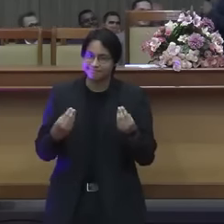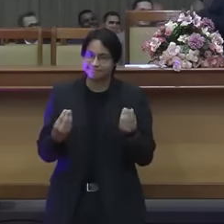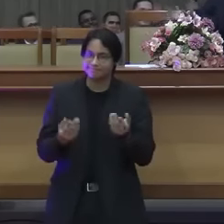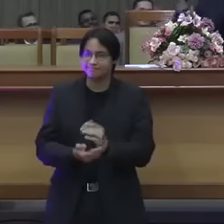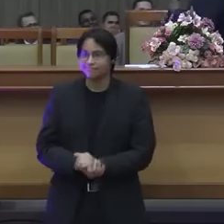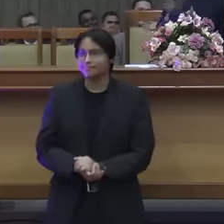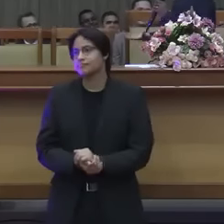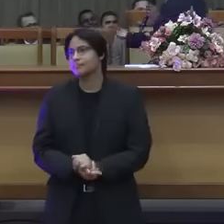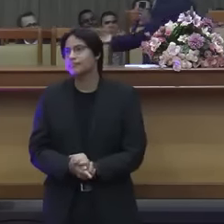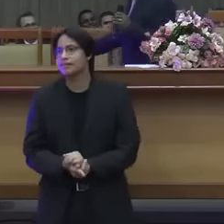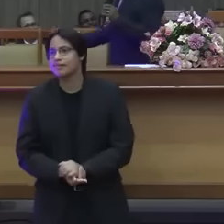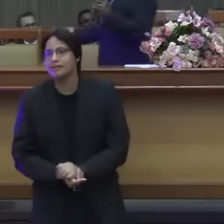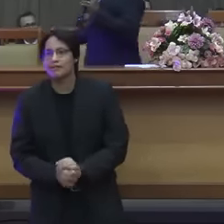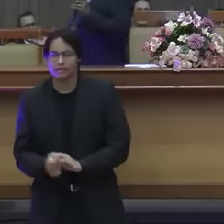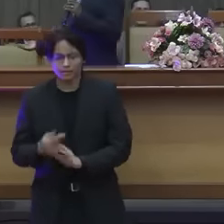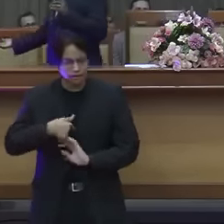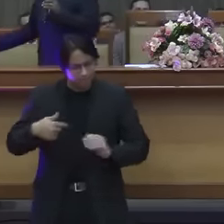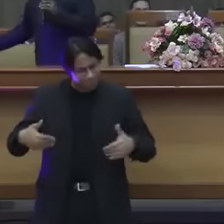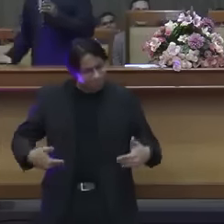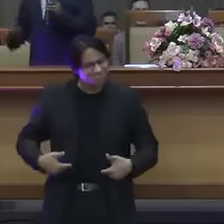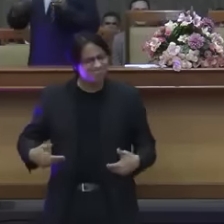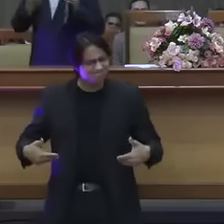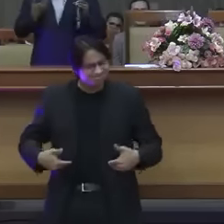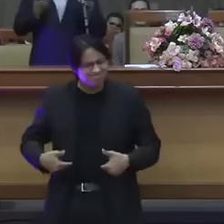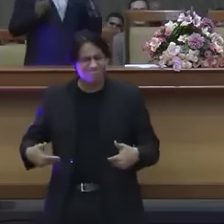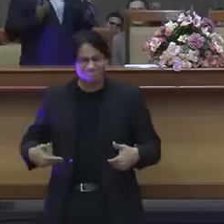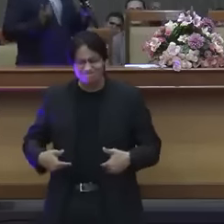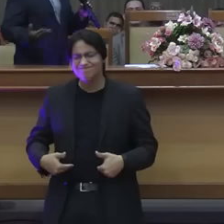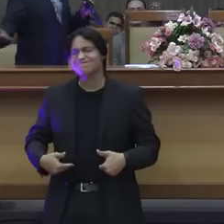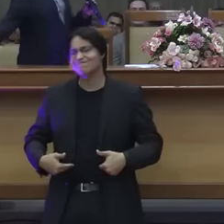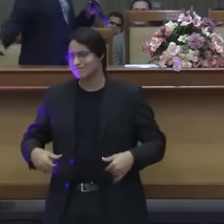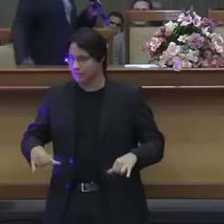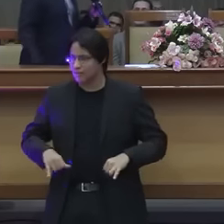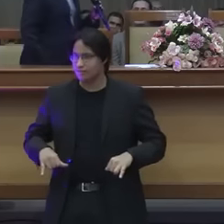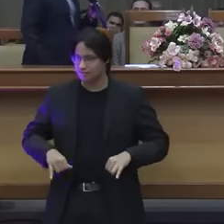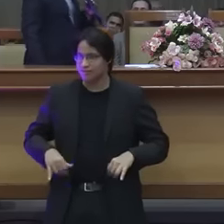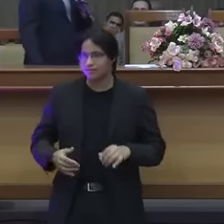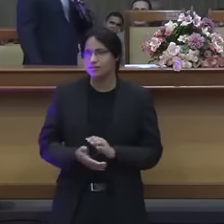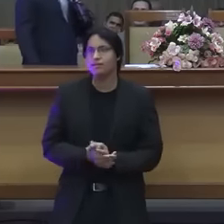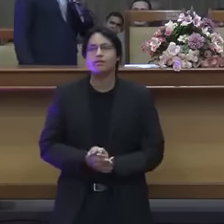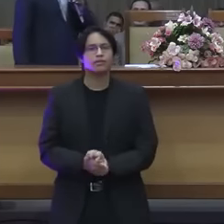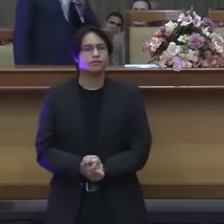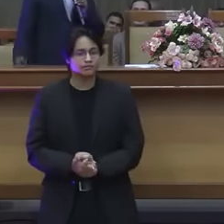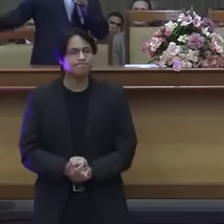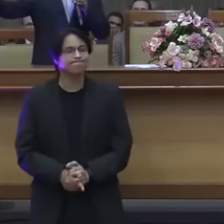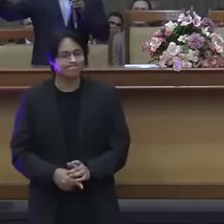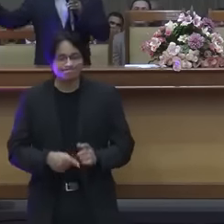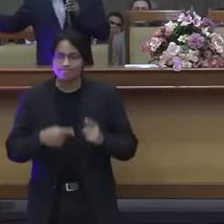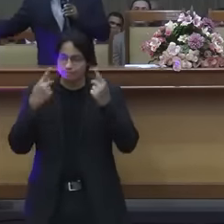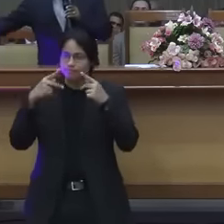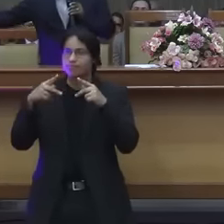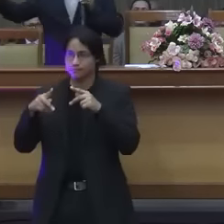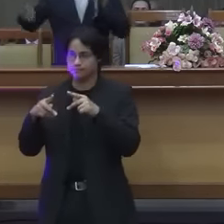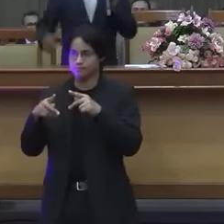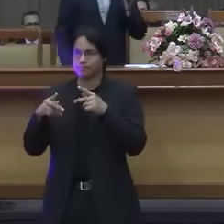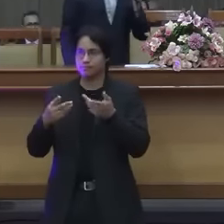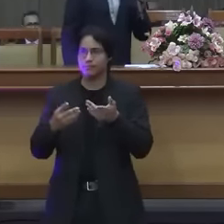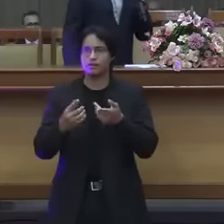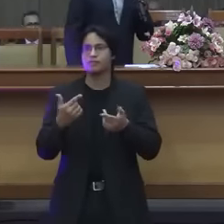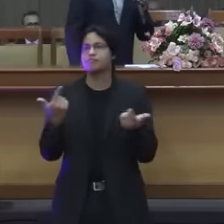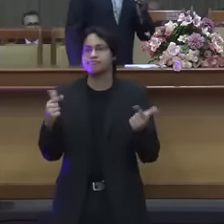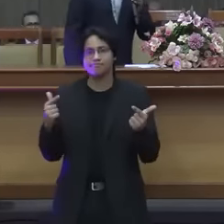eu tô morrendo de fome pregando o evangelho mas meus discípulos eles não têm dinheiro